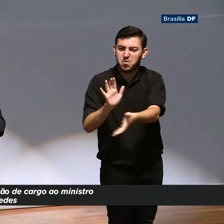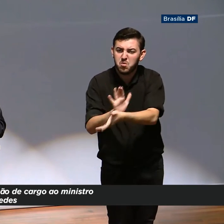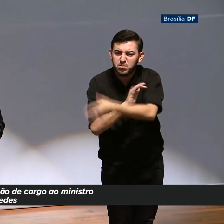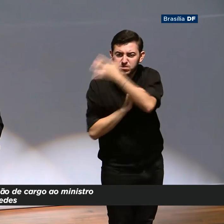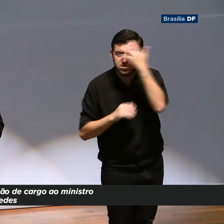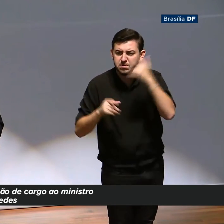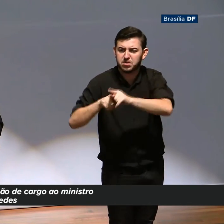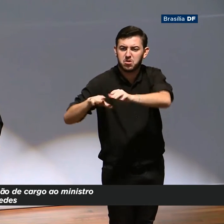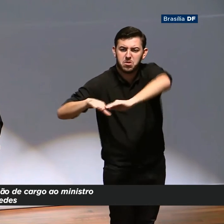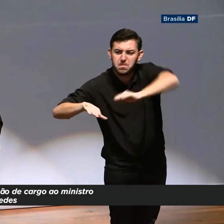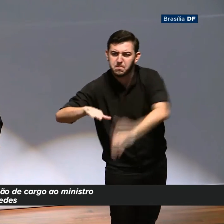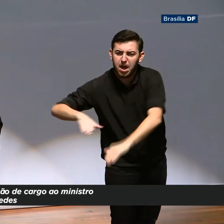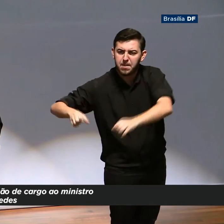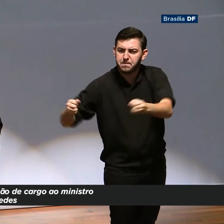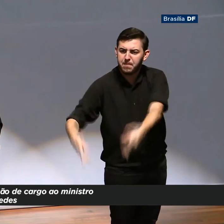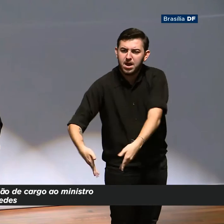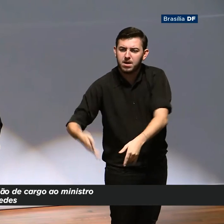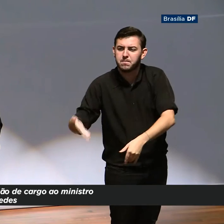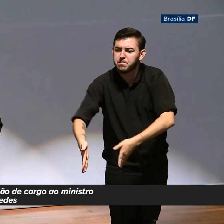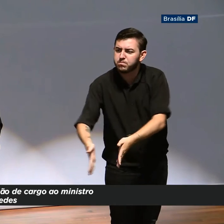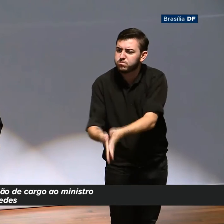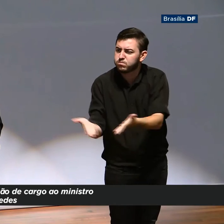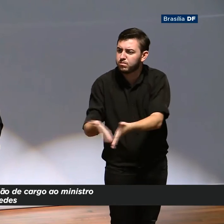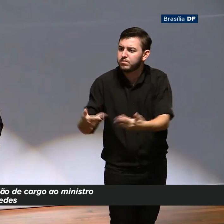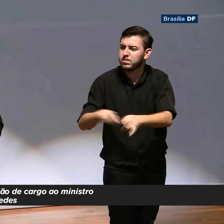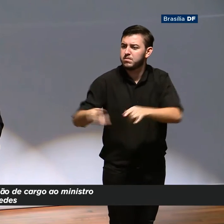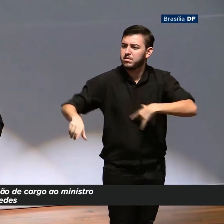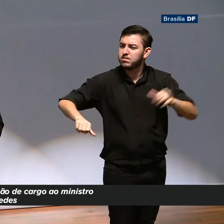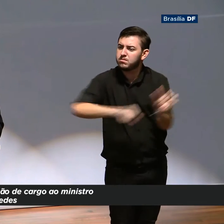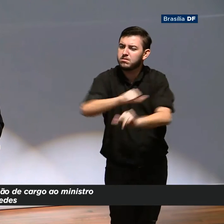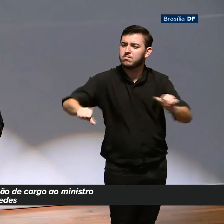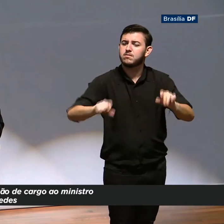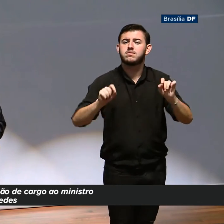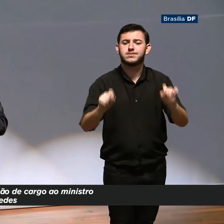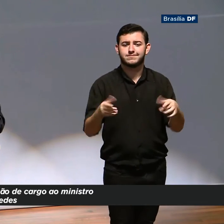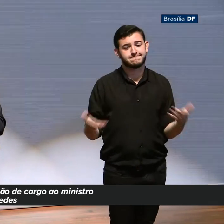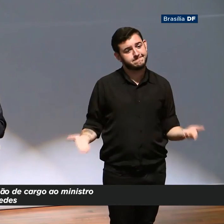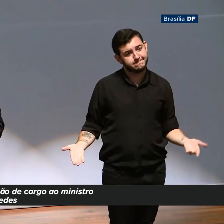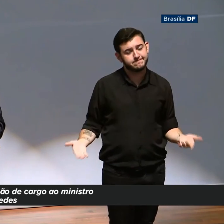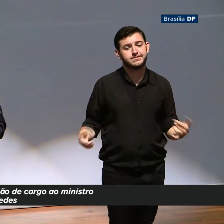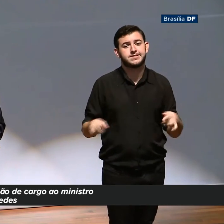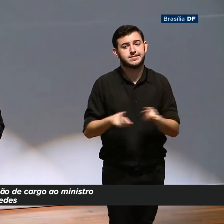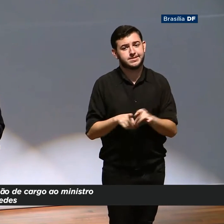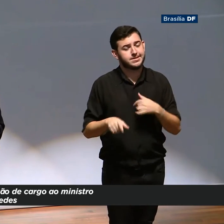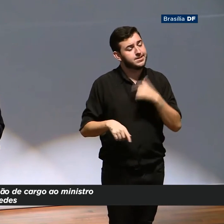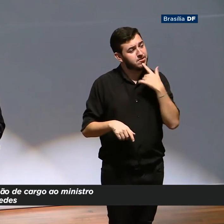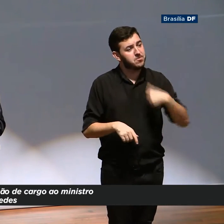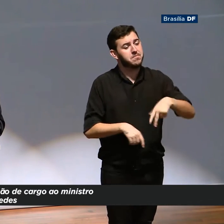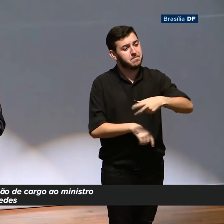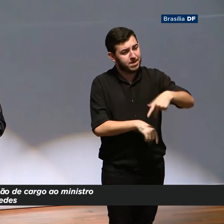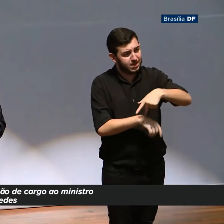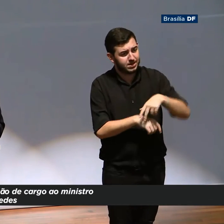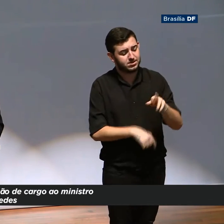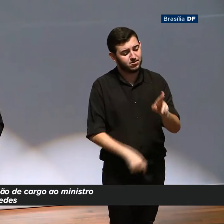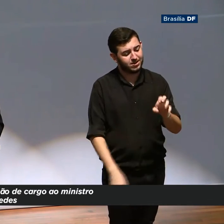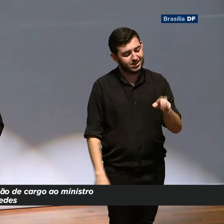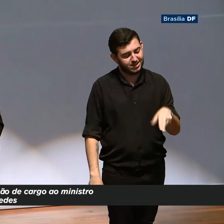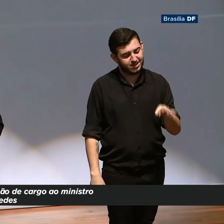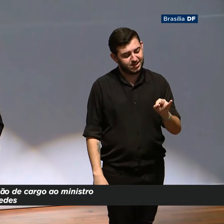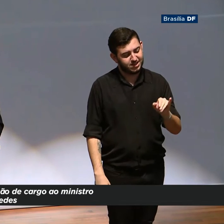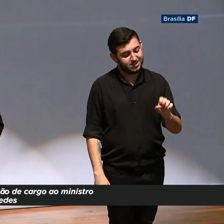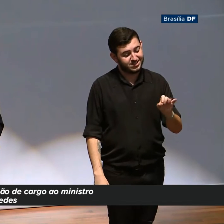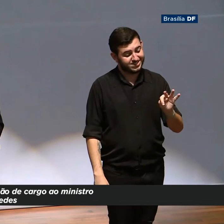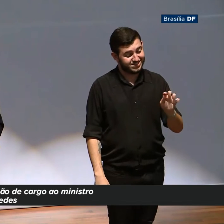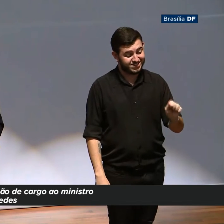Daí, transformar o país num paraíso dos rentistas. Se isso falhar, nós temos uma PEC também,